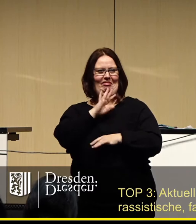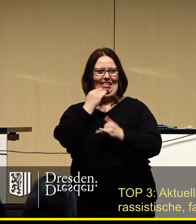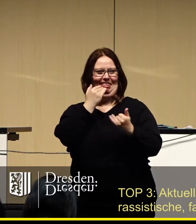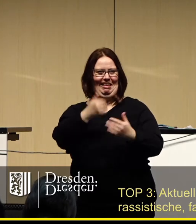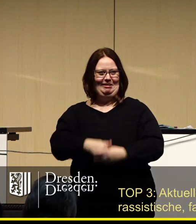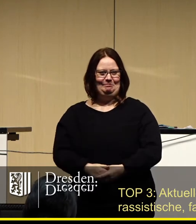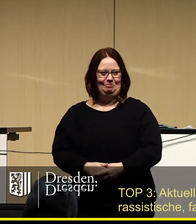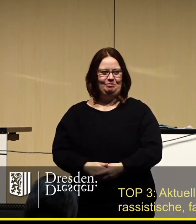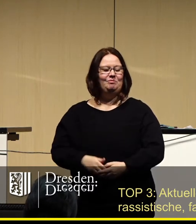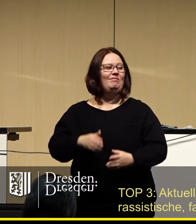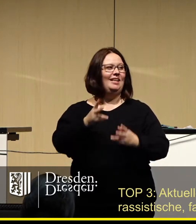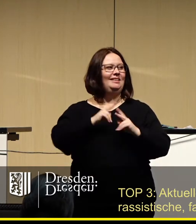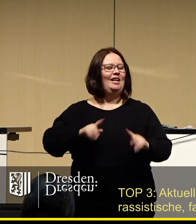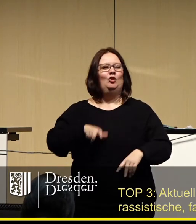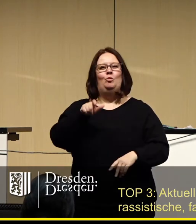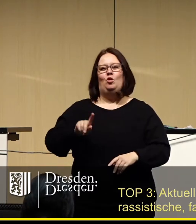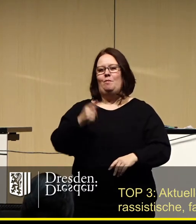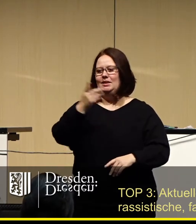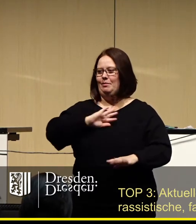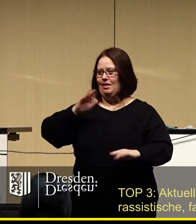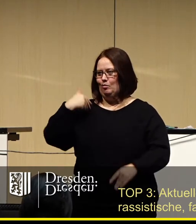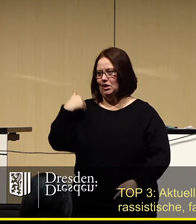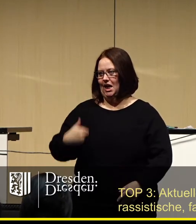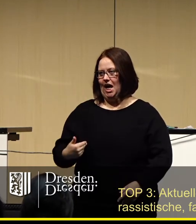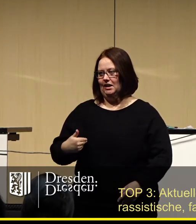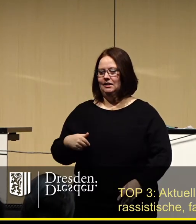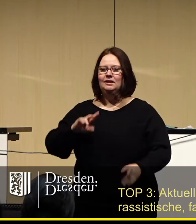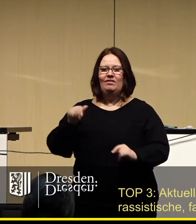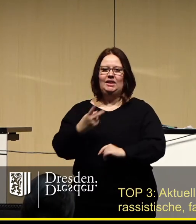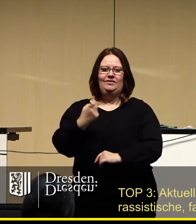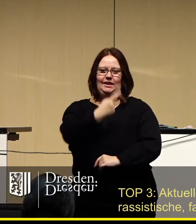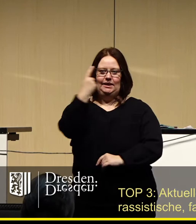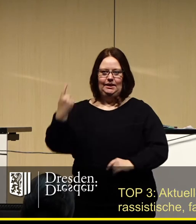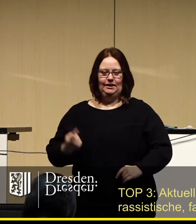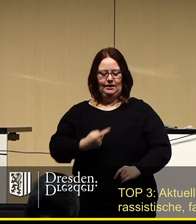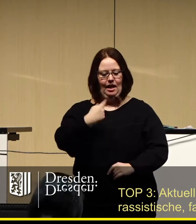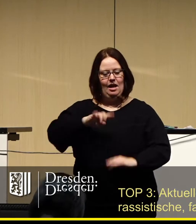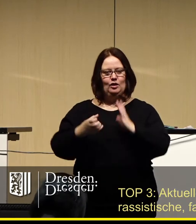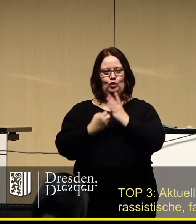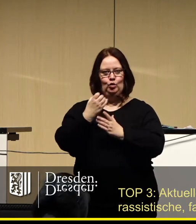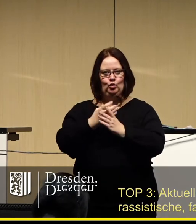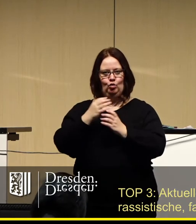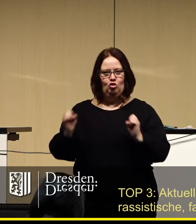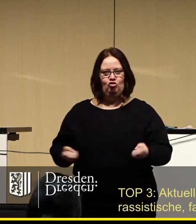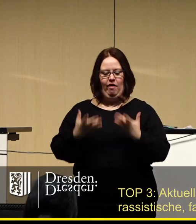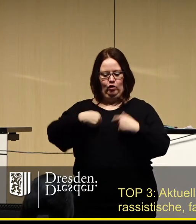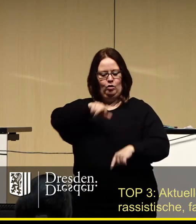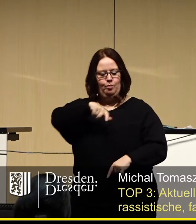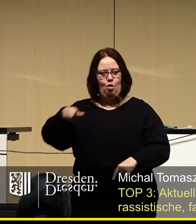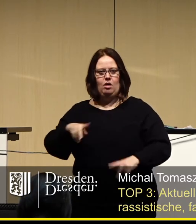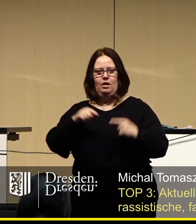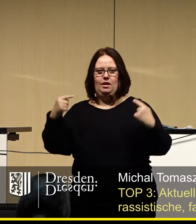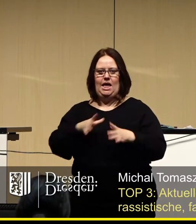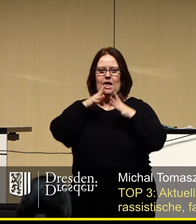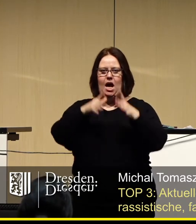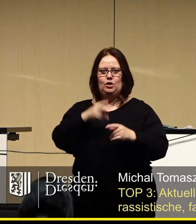Sehr geehrter Herr Oberbürgermeister, sehr geehrte Damen und Herren, seit fast 20 Jahren versuchen wir als Kulturschaffende und Bürger dieser Stadt gegen Hass